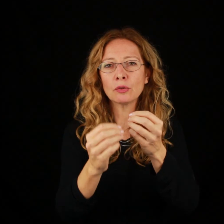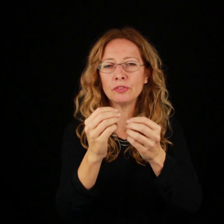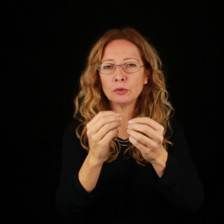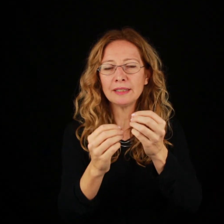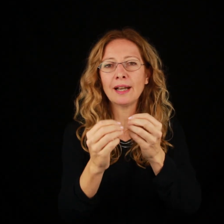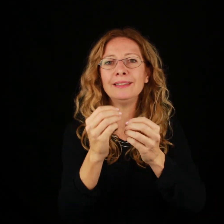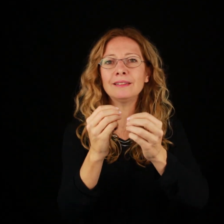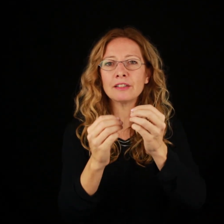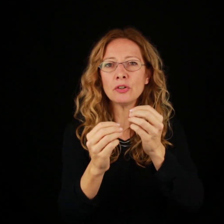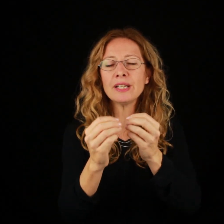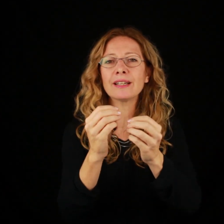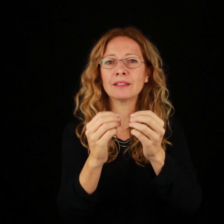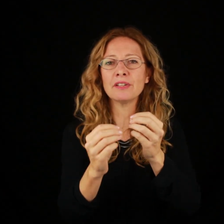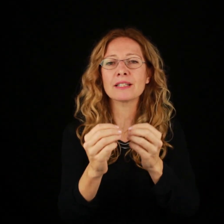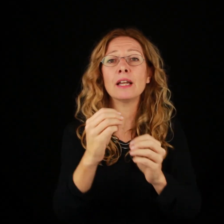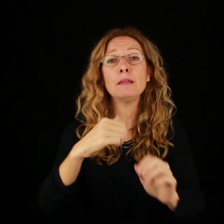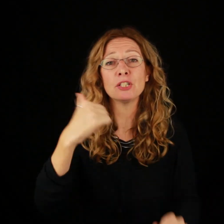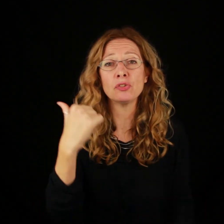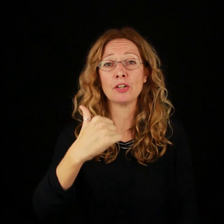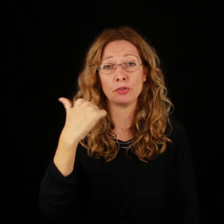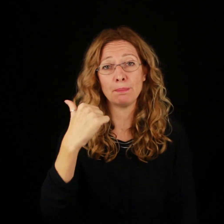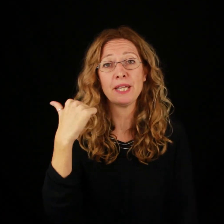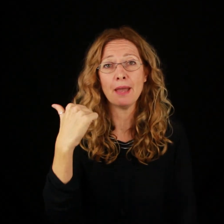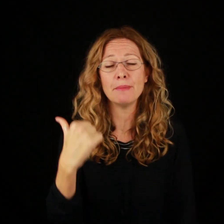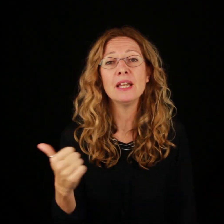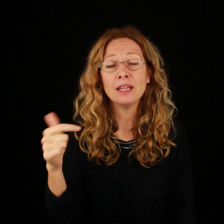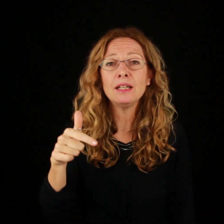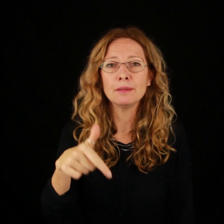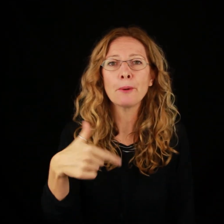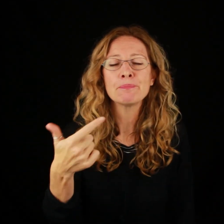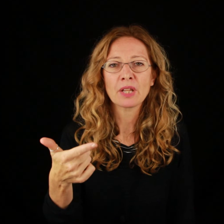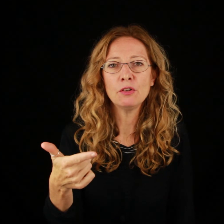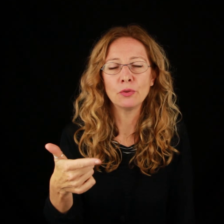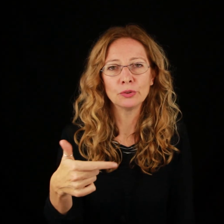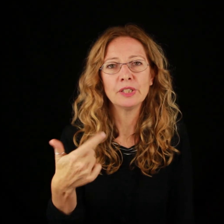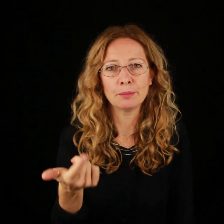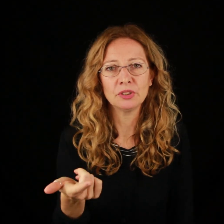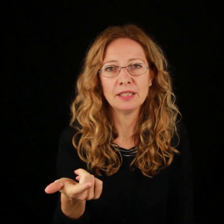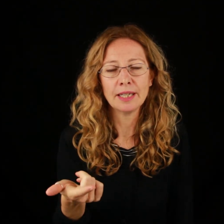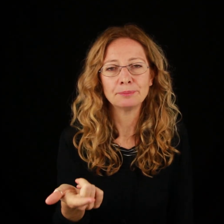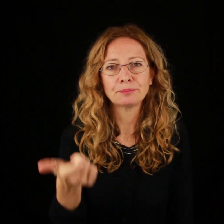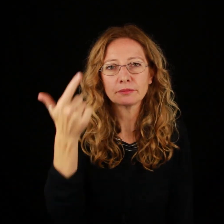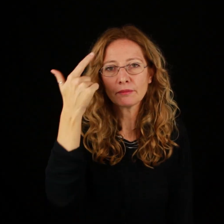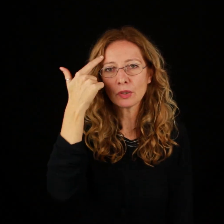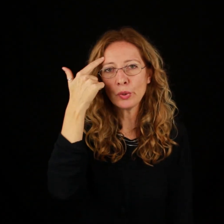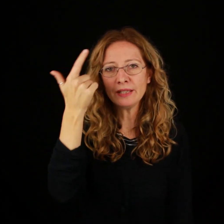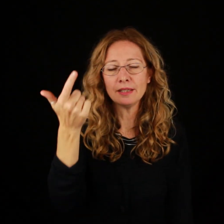conflittualità interiore che attraversa il personaggio di PM nel libro Il fondo della bottiglia. Quindi